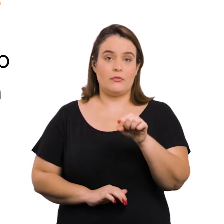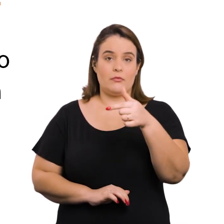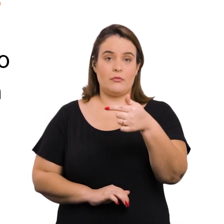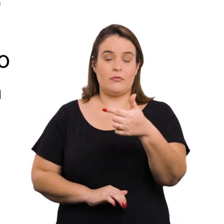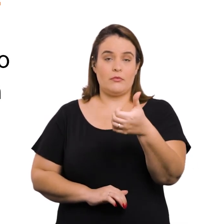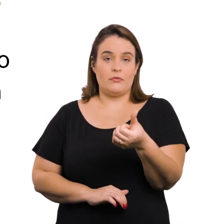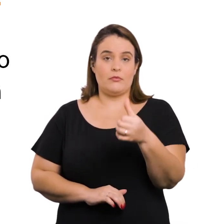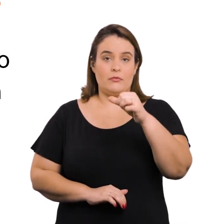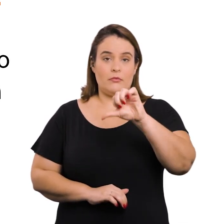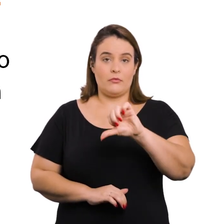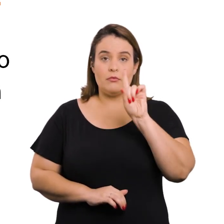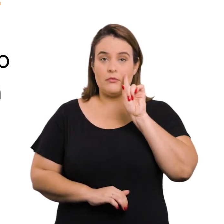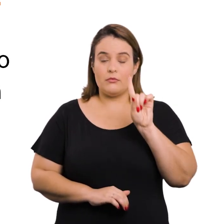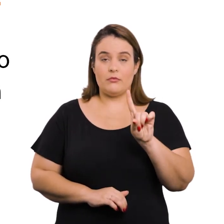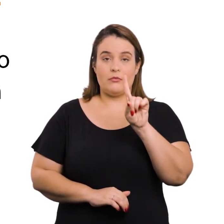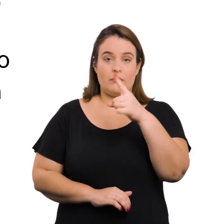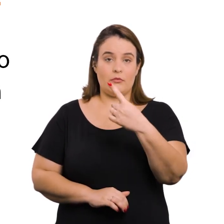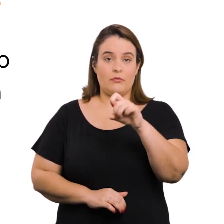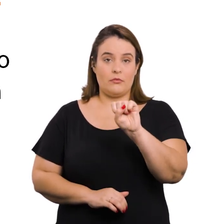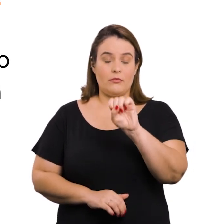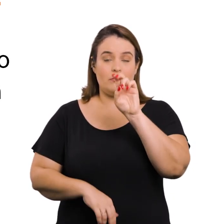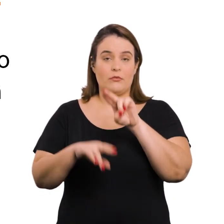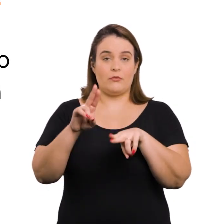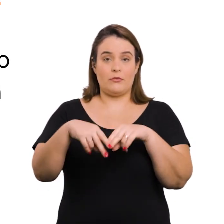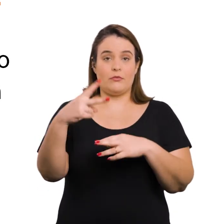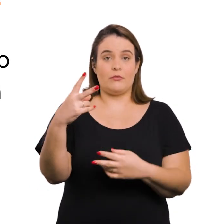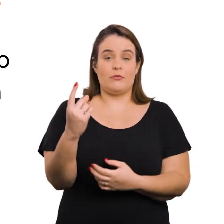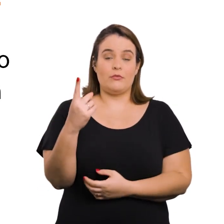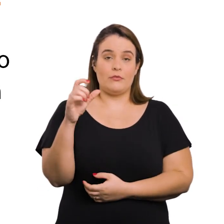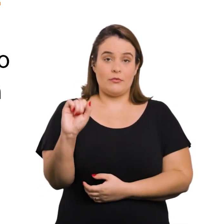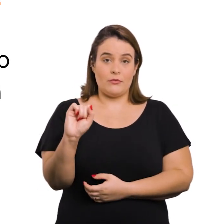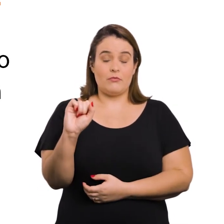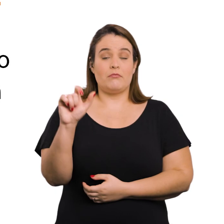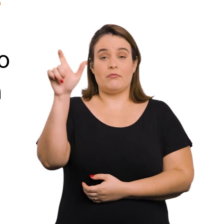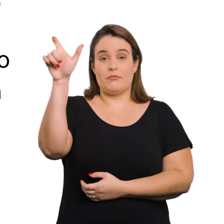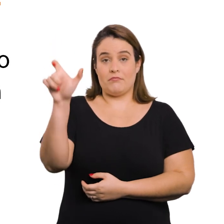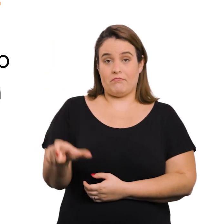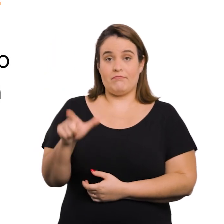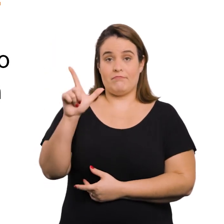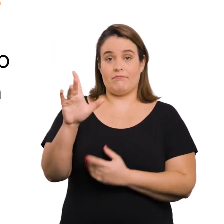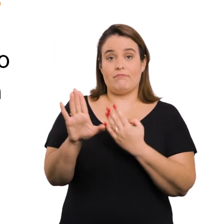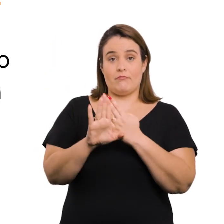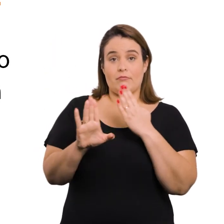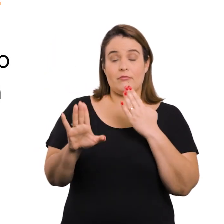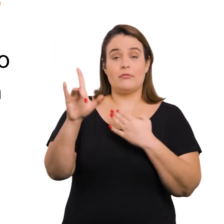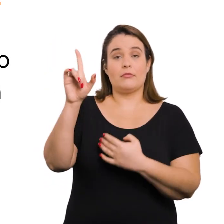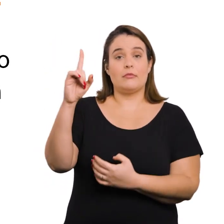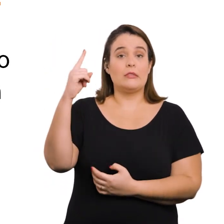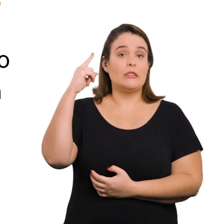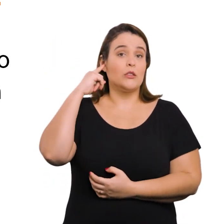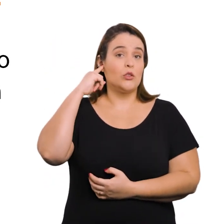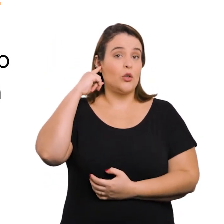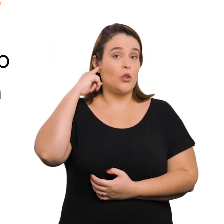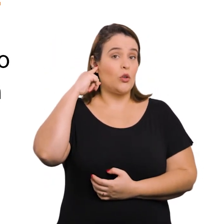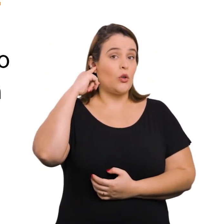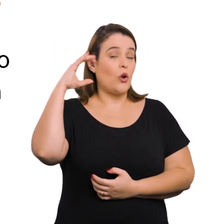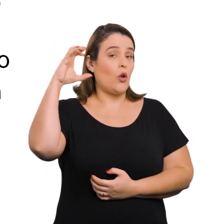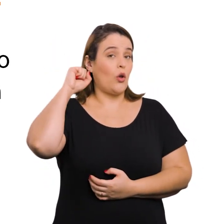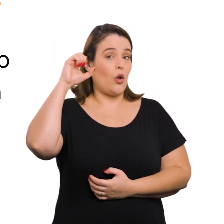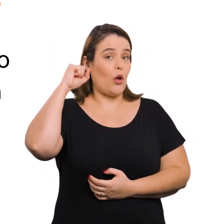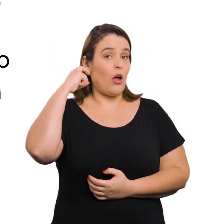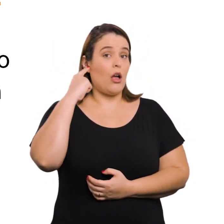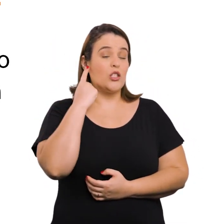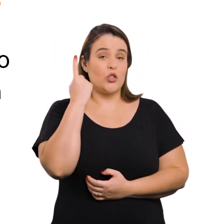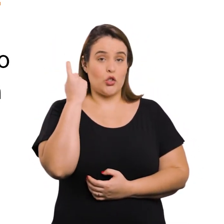.769, de 18 de junho de 2018. Considera o indivíduo diagnosticado com audição